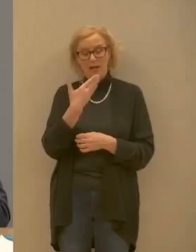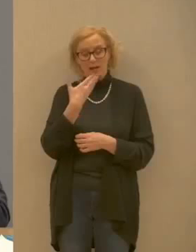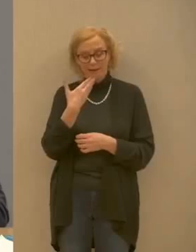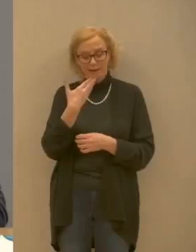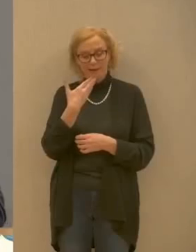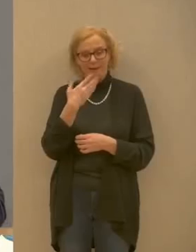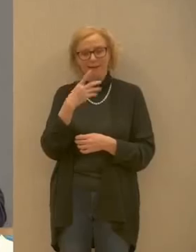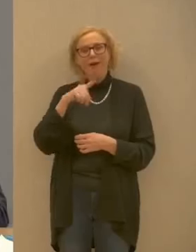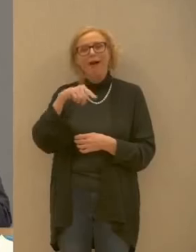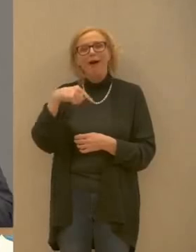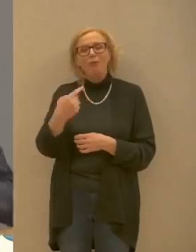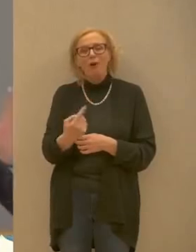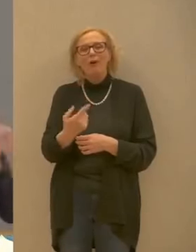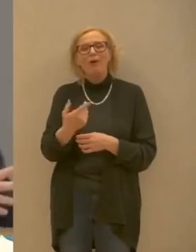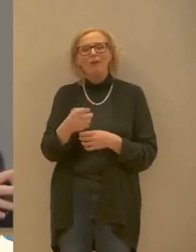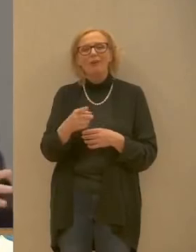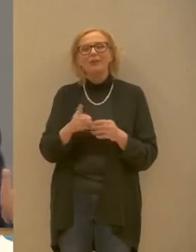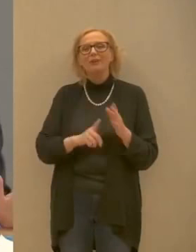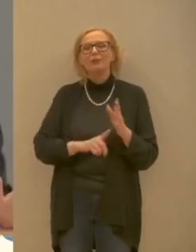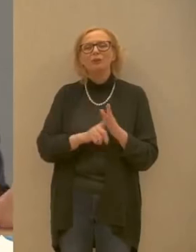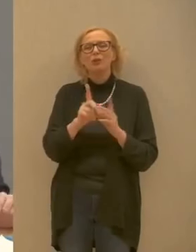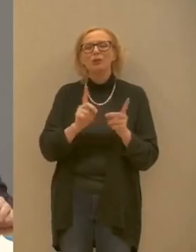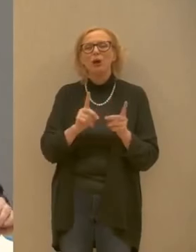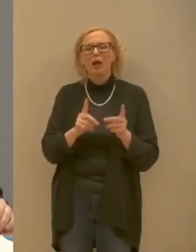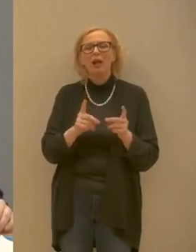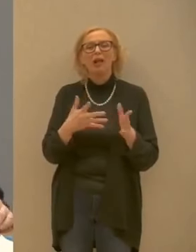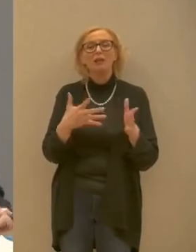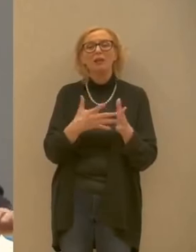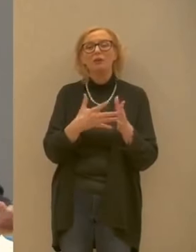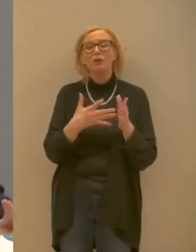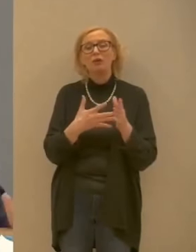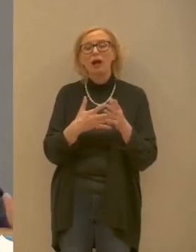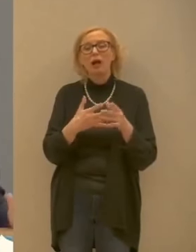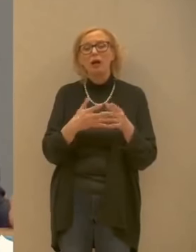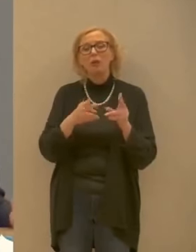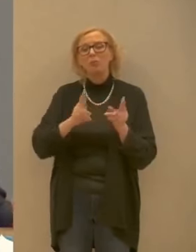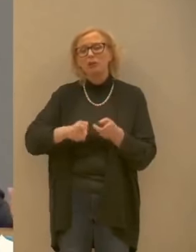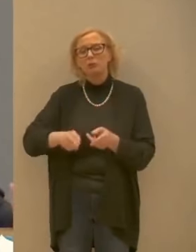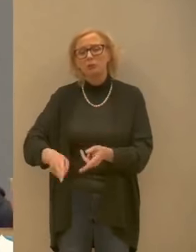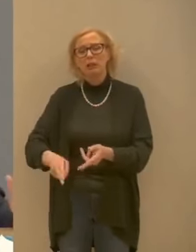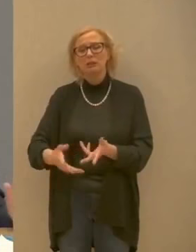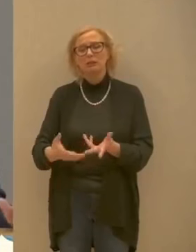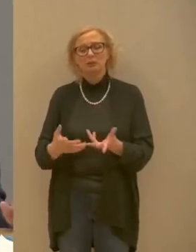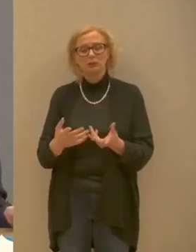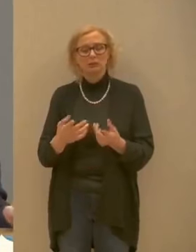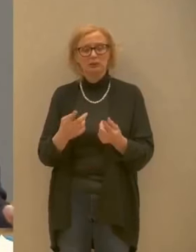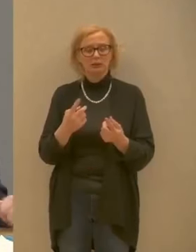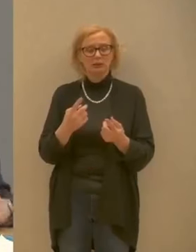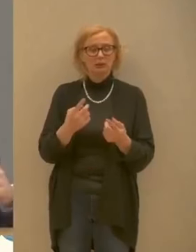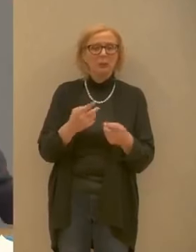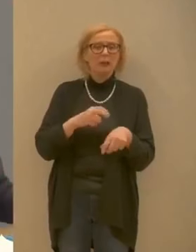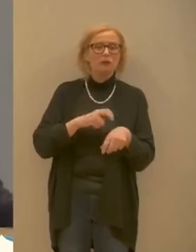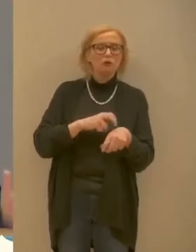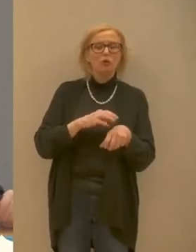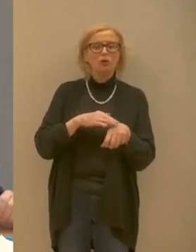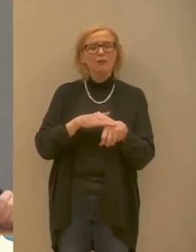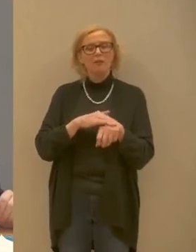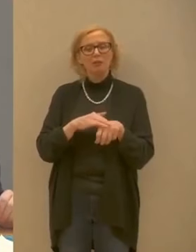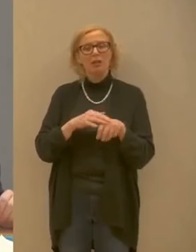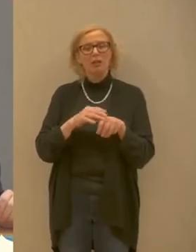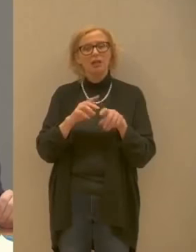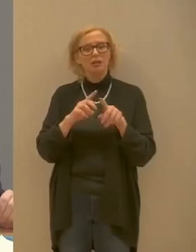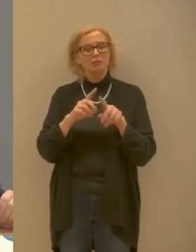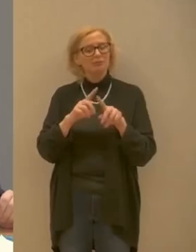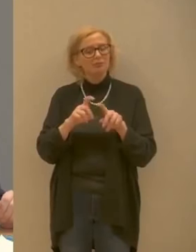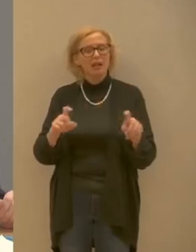vanno ad accumularsi nelle difficoltà che ci sono oggi all'interno degli ospedali dei nostri medici infermiere tutte le categorie